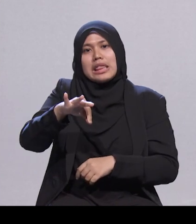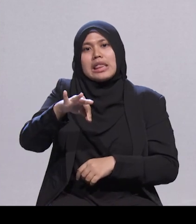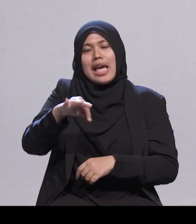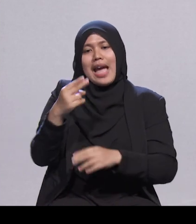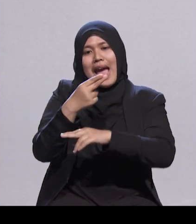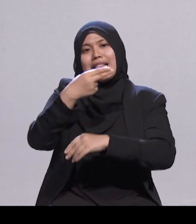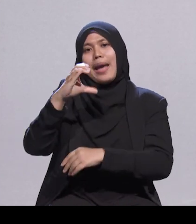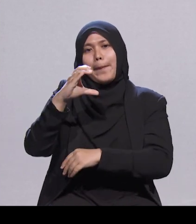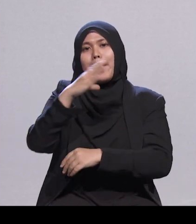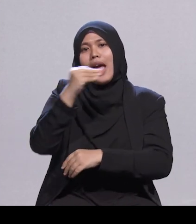App iPhone pun ada.